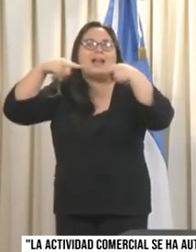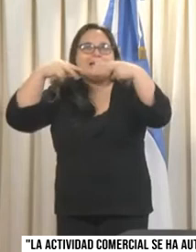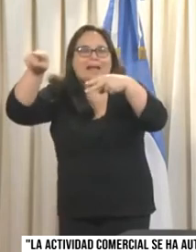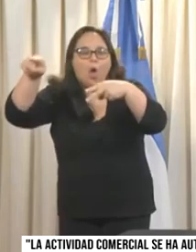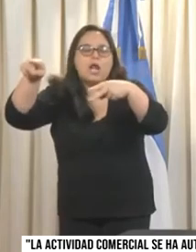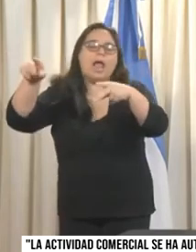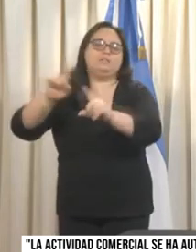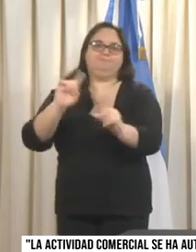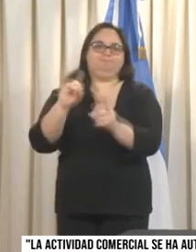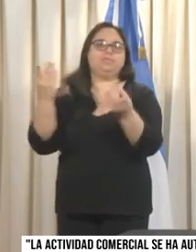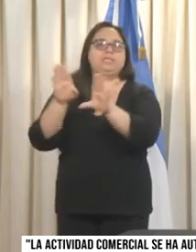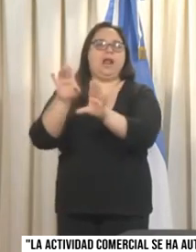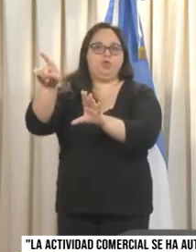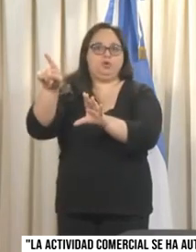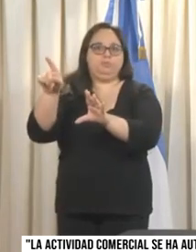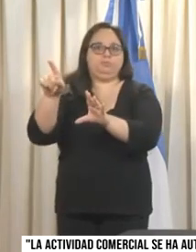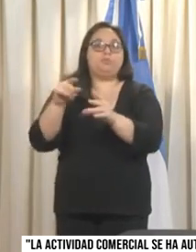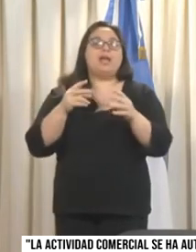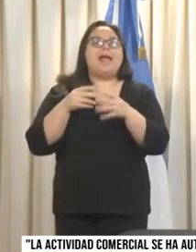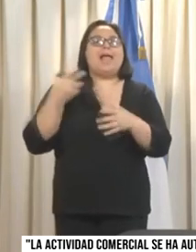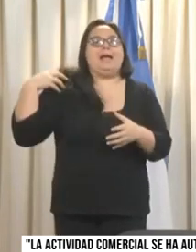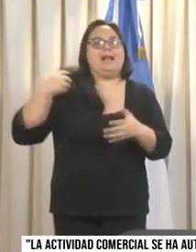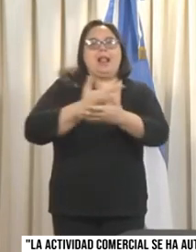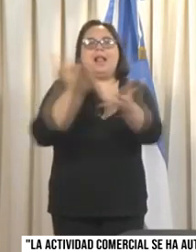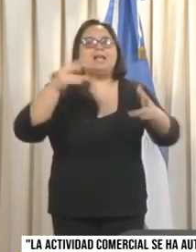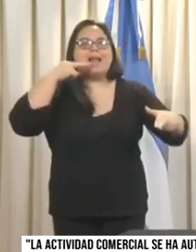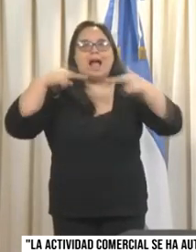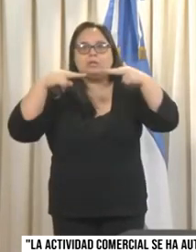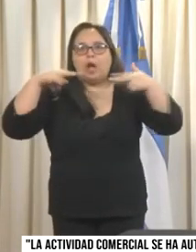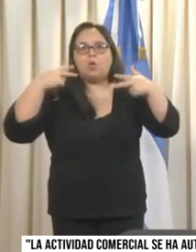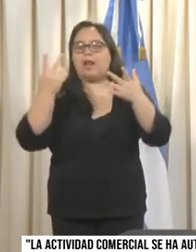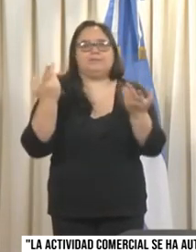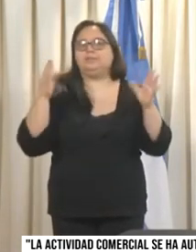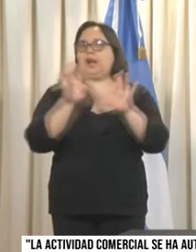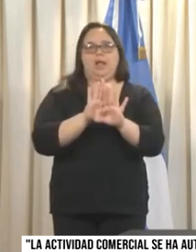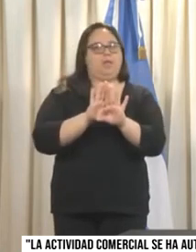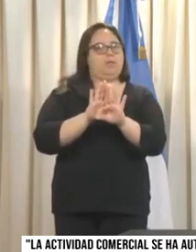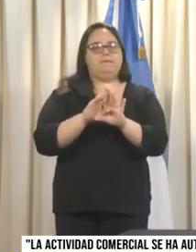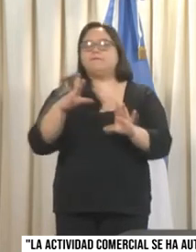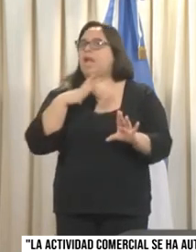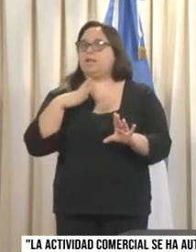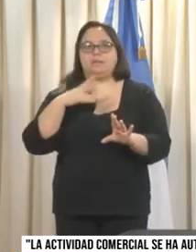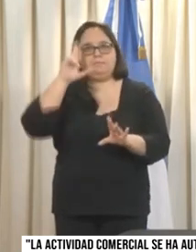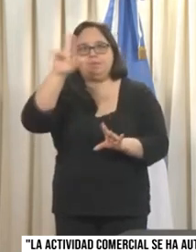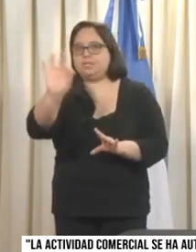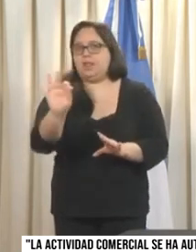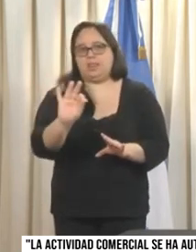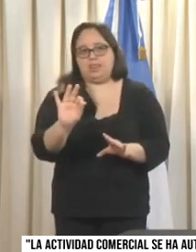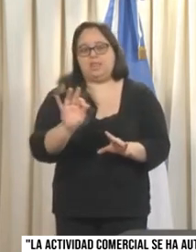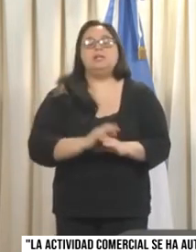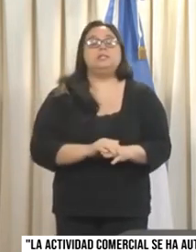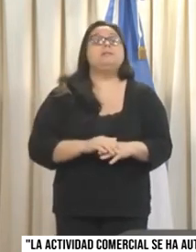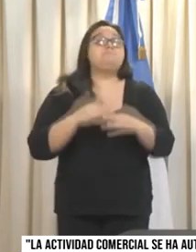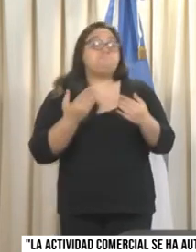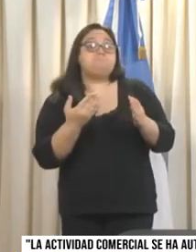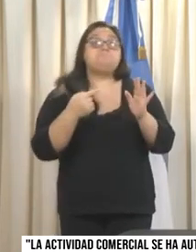instancia, y el sector gastronómico en general no está habilitado. Básicamente, estas son algunas de